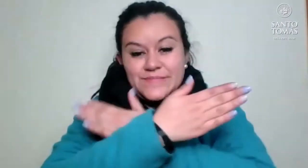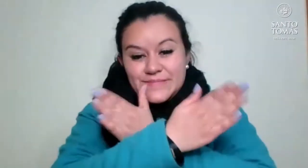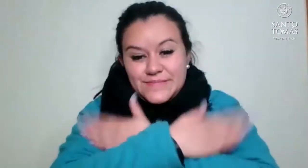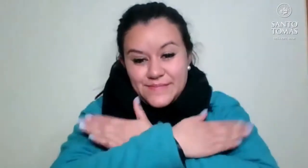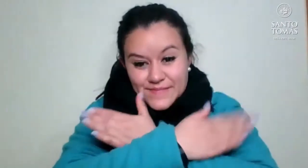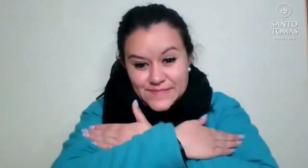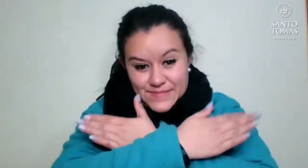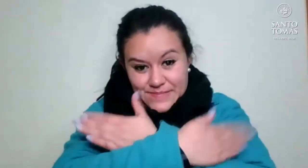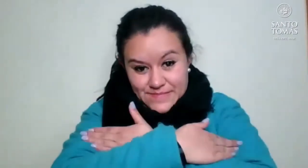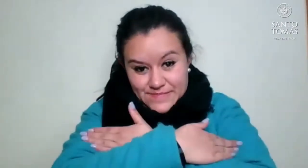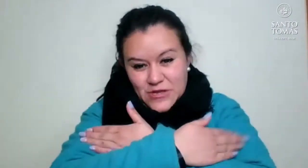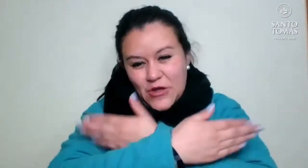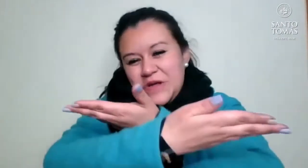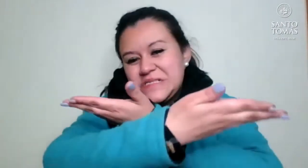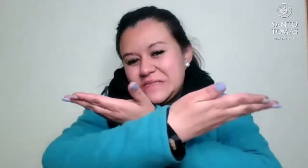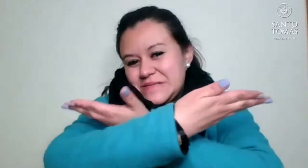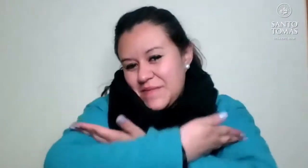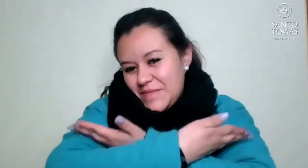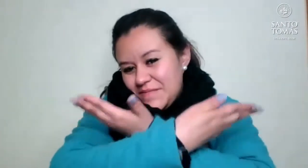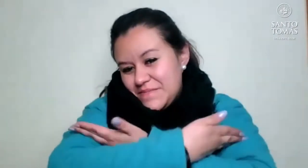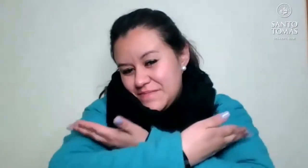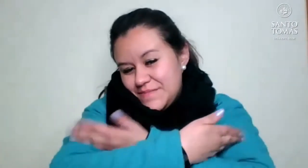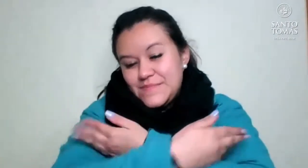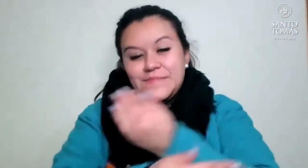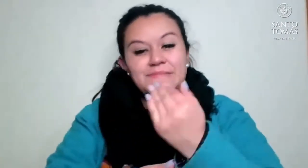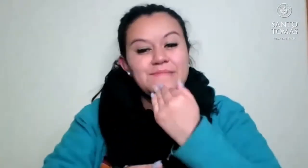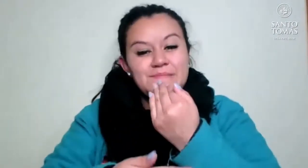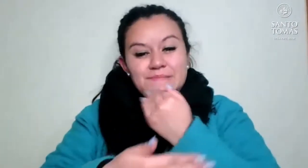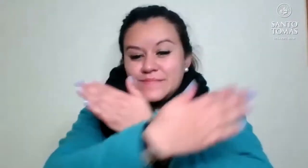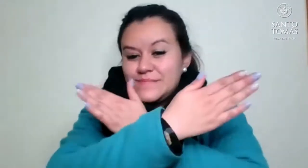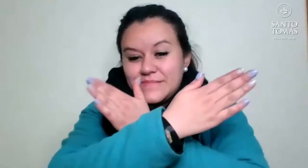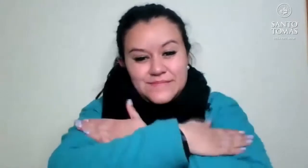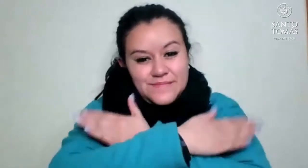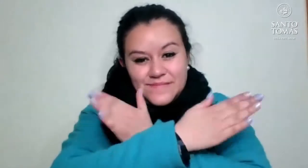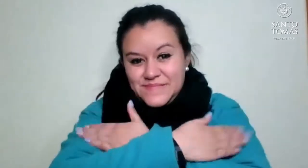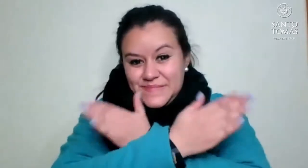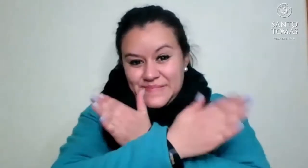Otras ciudades, San Felipe o San Felipe.